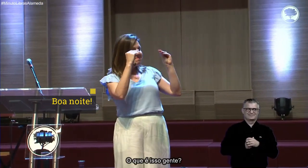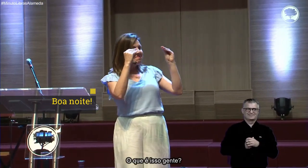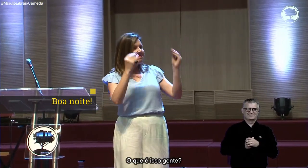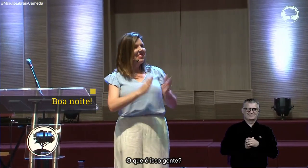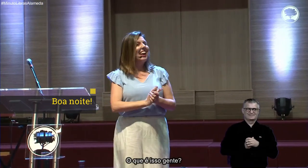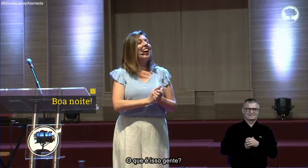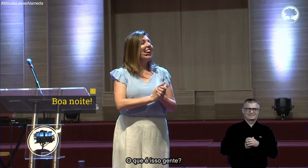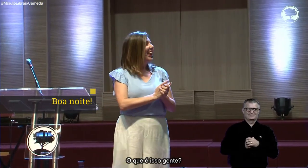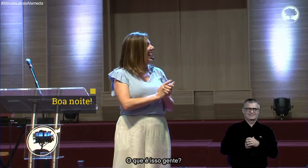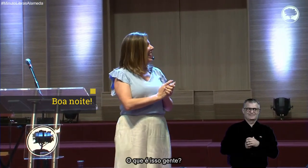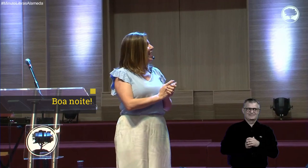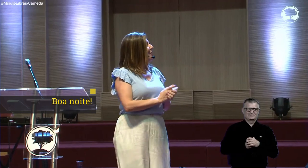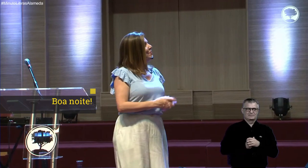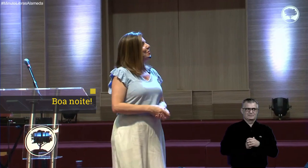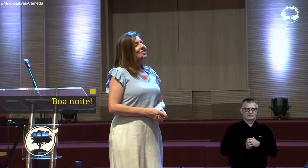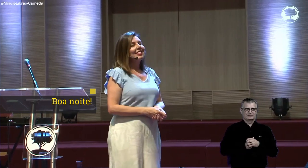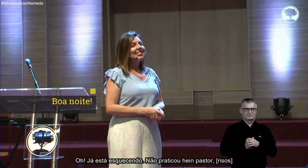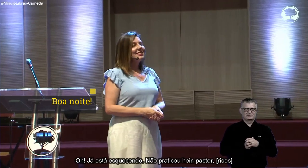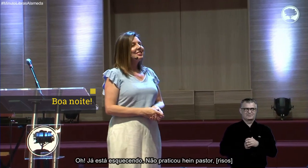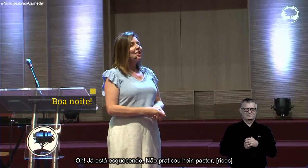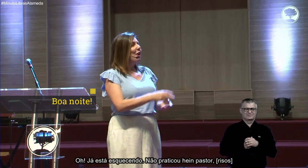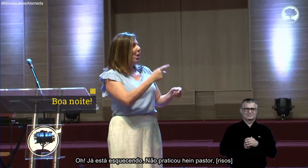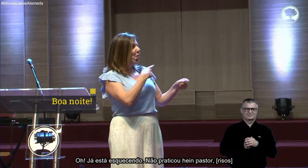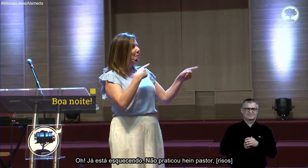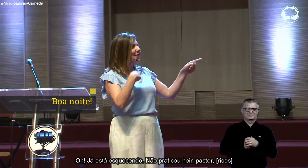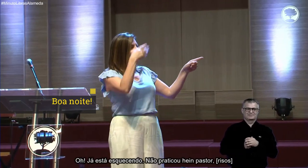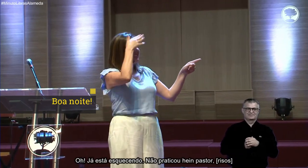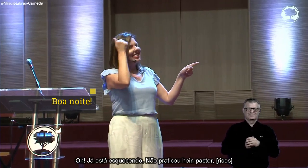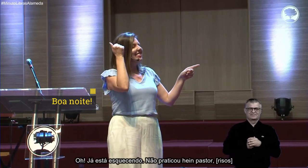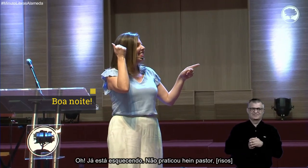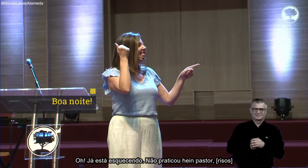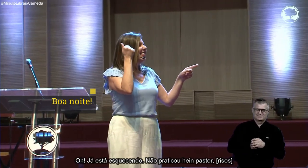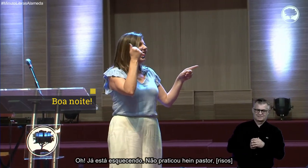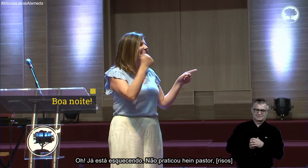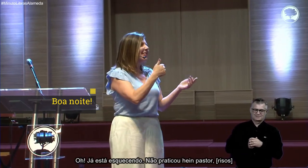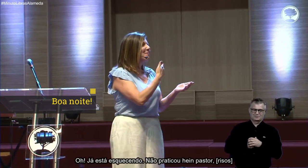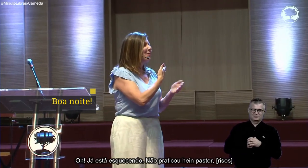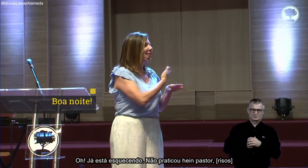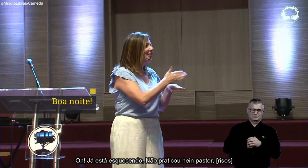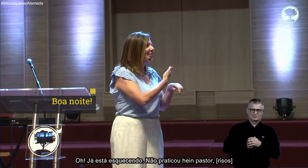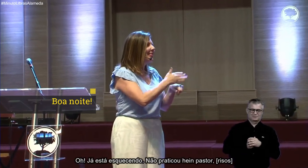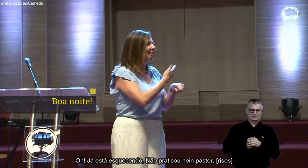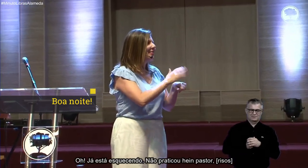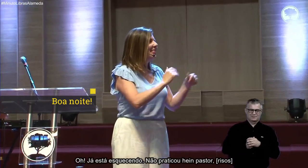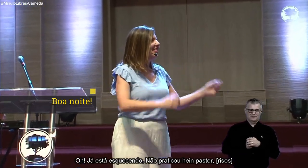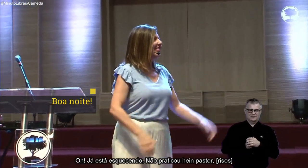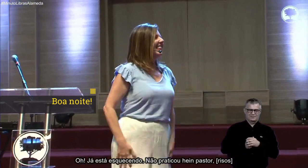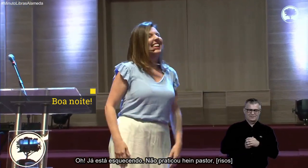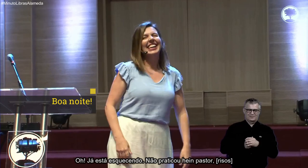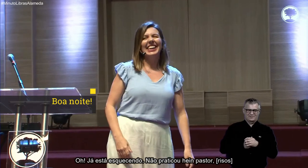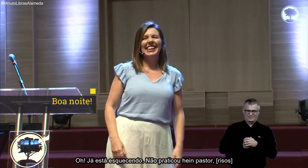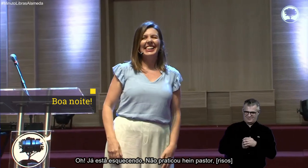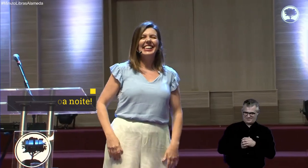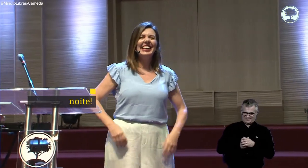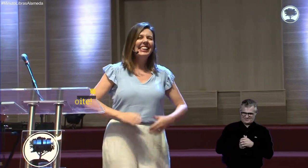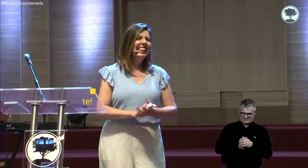O que é isso, gente? Ó, o pastor já está esquecendo. Não praticou, hein, pastor?